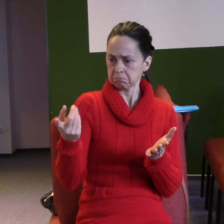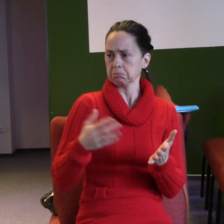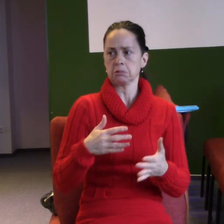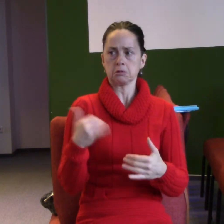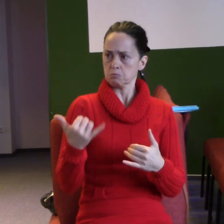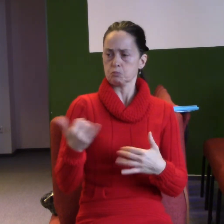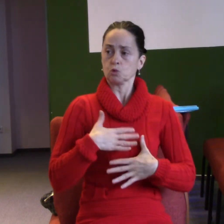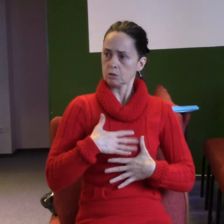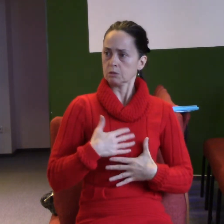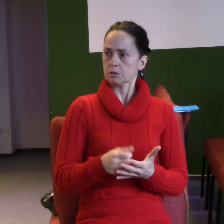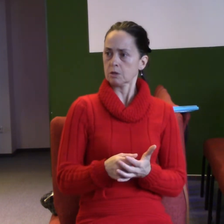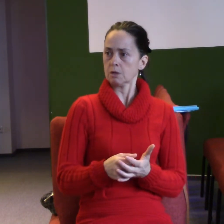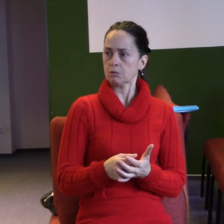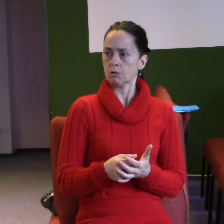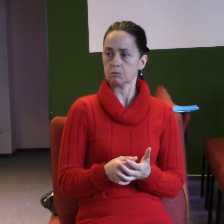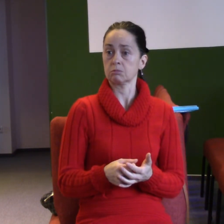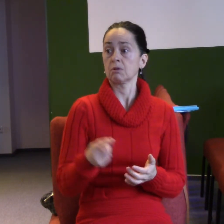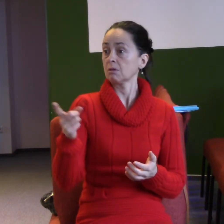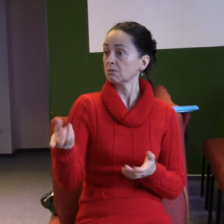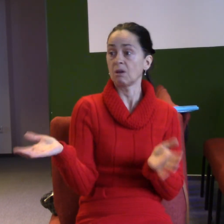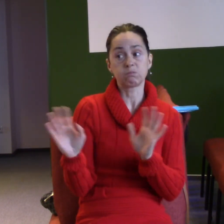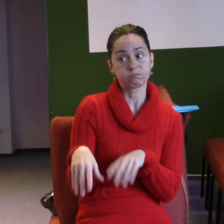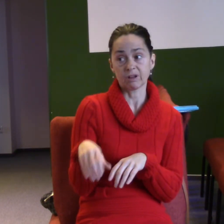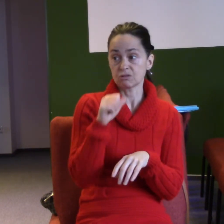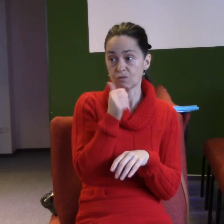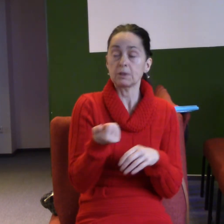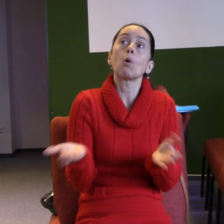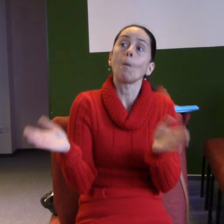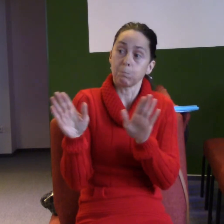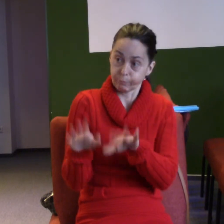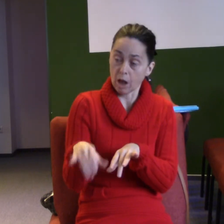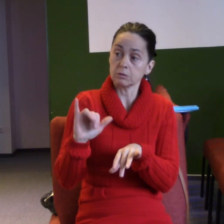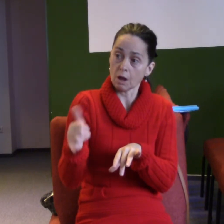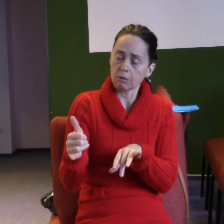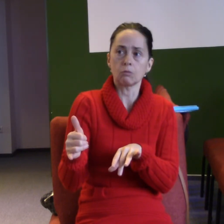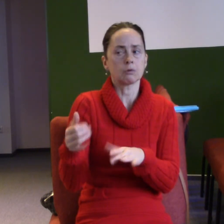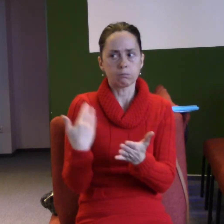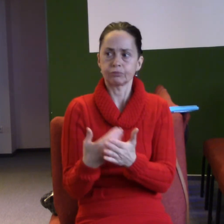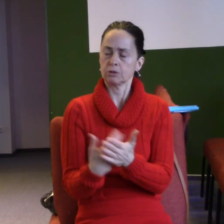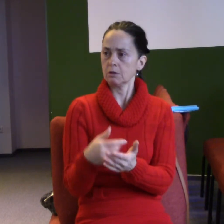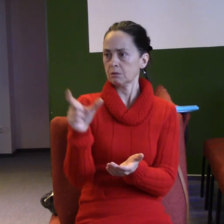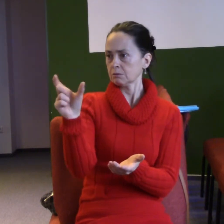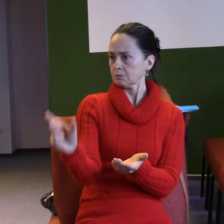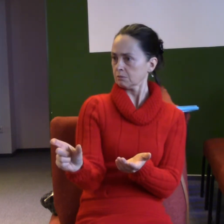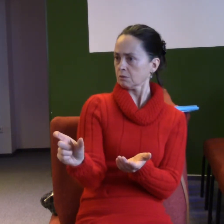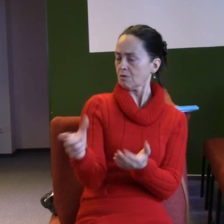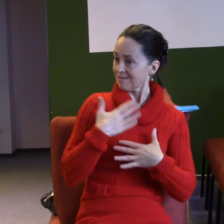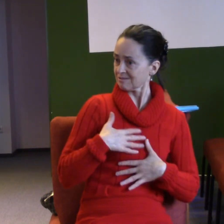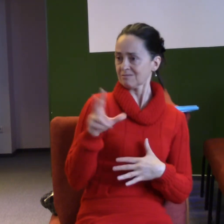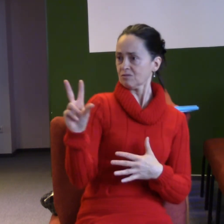zhroutíš, tak pořád s tebe vyzařuje nějaká radost, pokoj. Něco je jinak v tvém